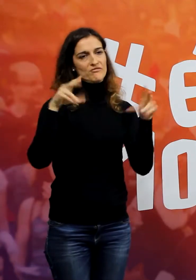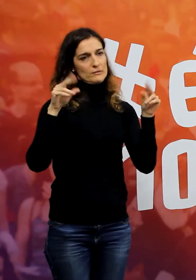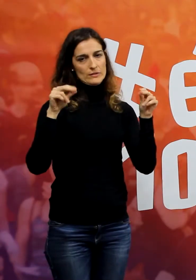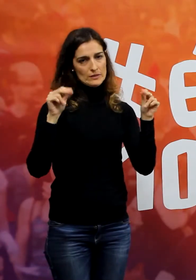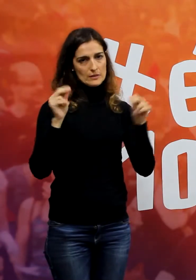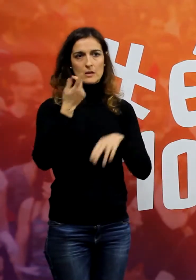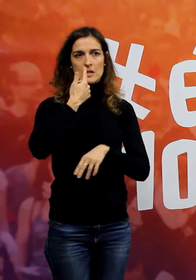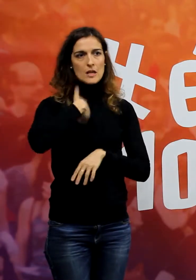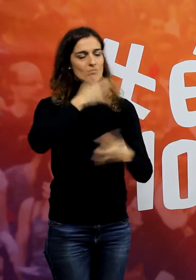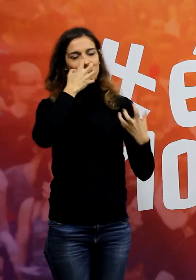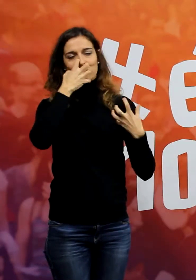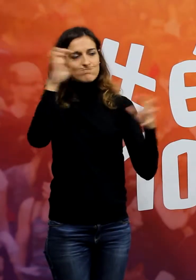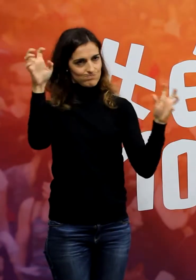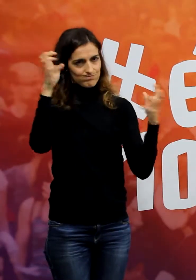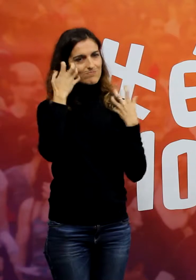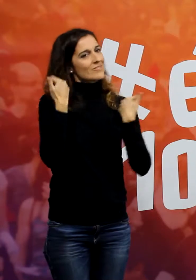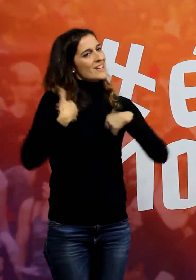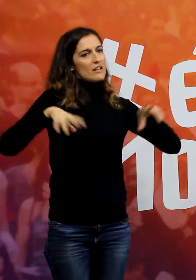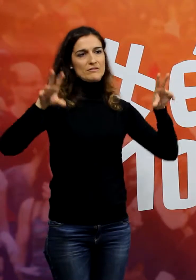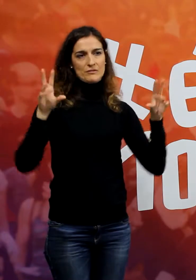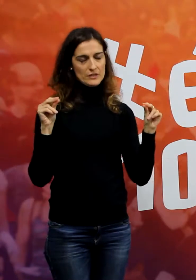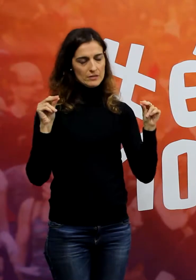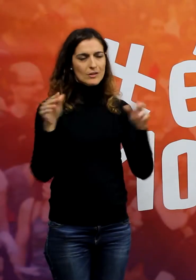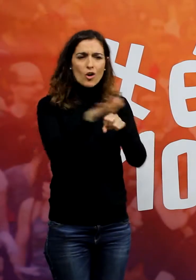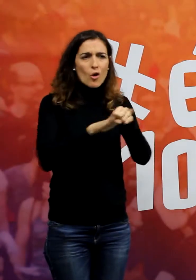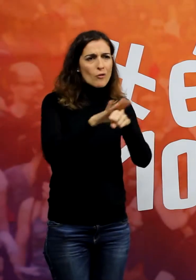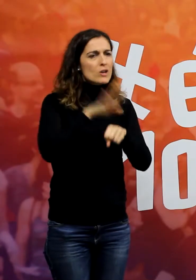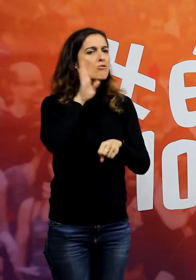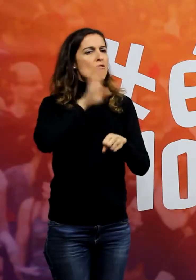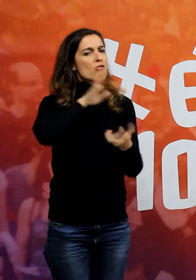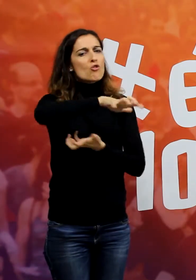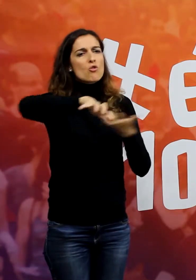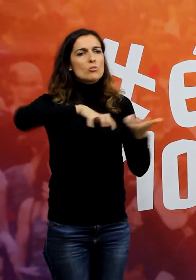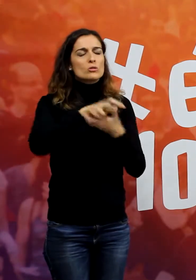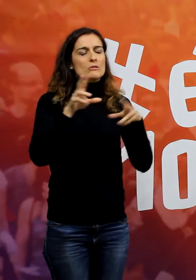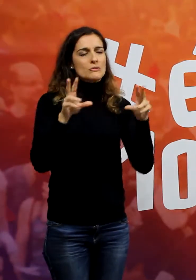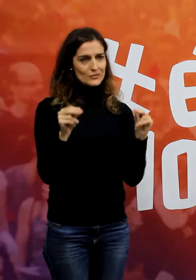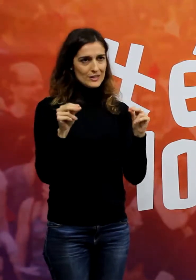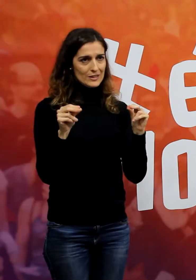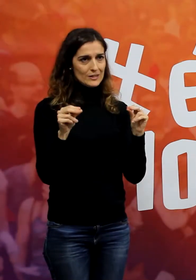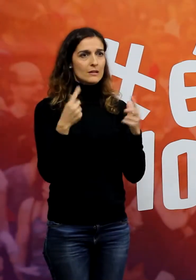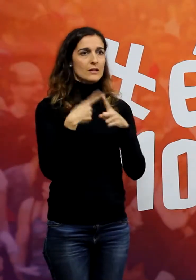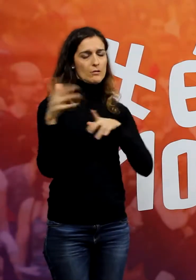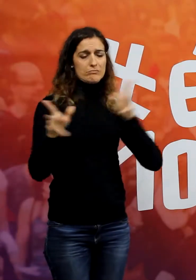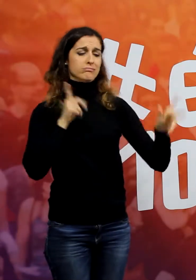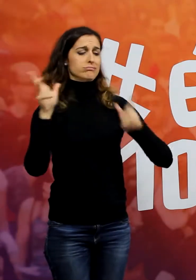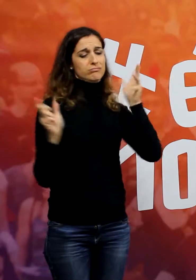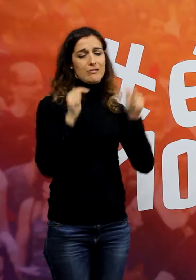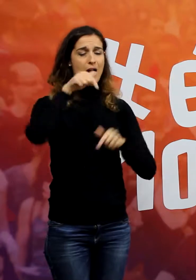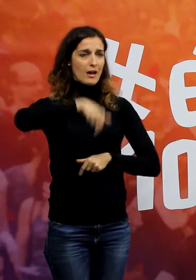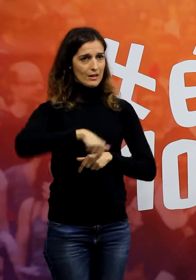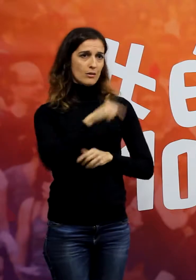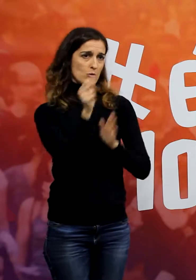plantarem i diguem, ja està bé de governs corruptes, dels saquets posats a casa nostra,